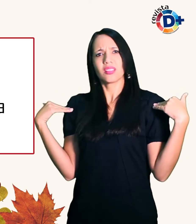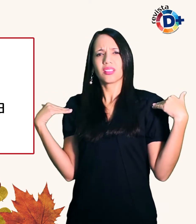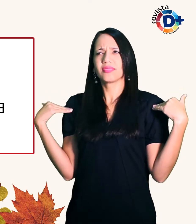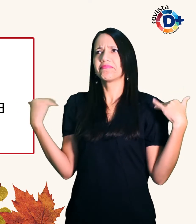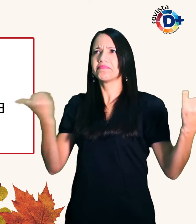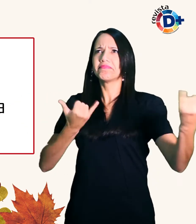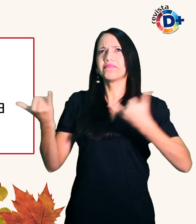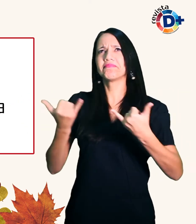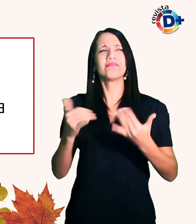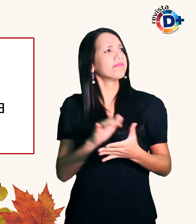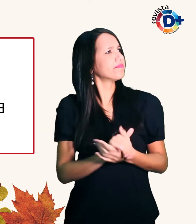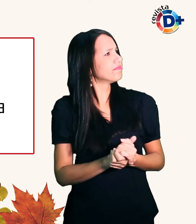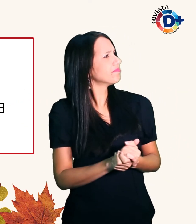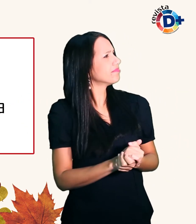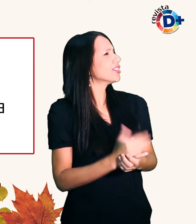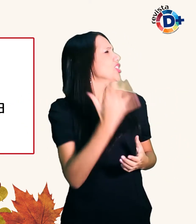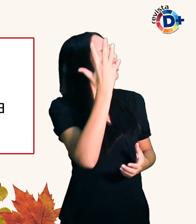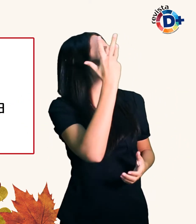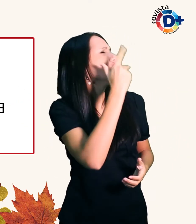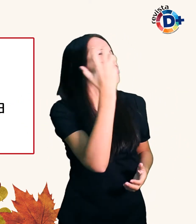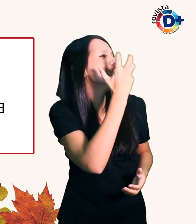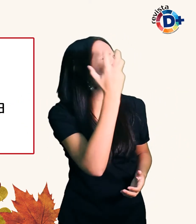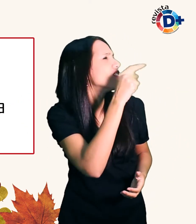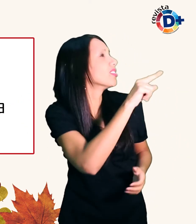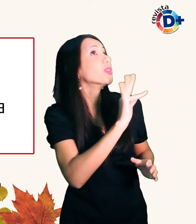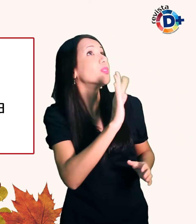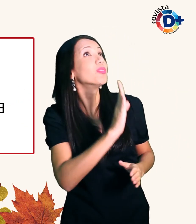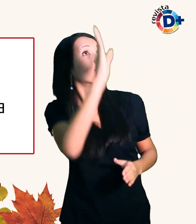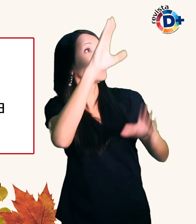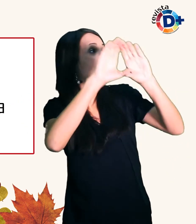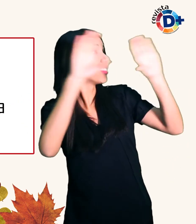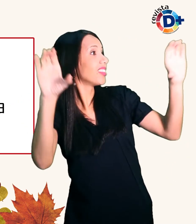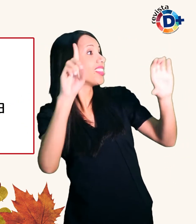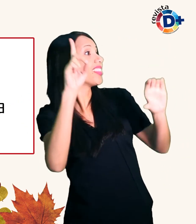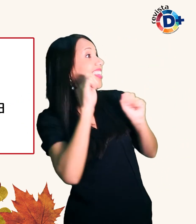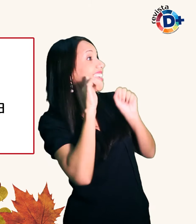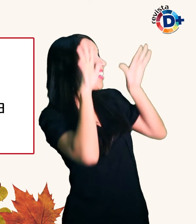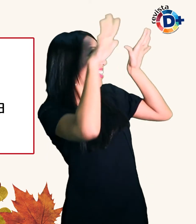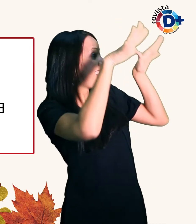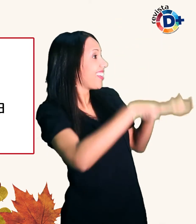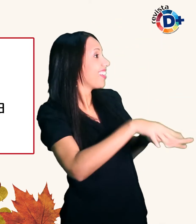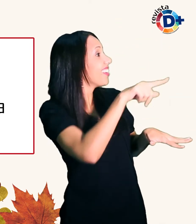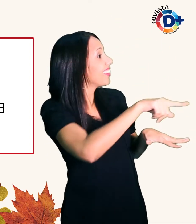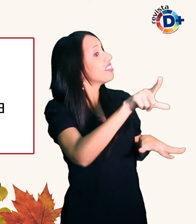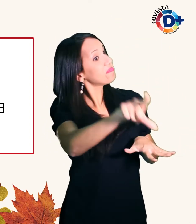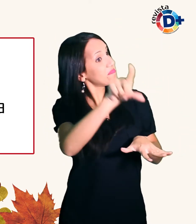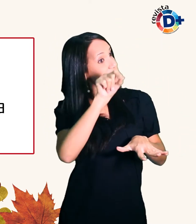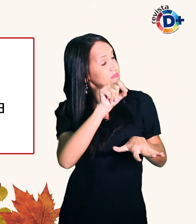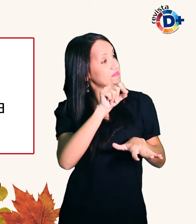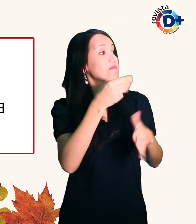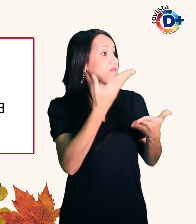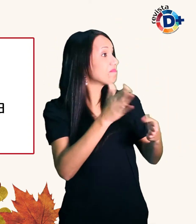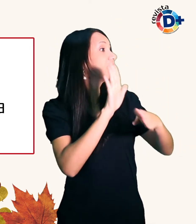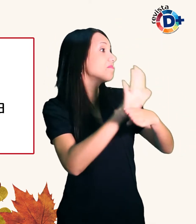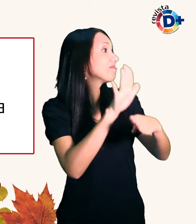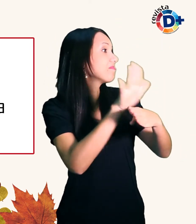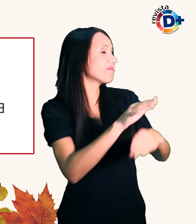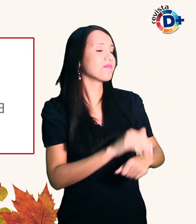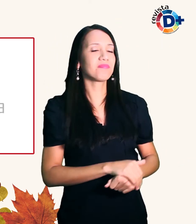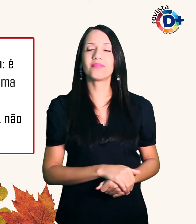Bobagem Deus vai abençoar Deus por isso que você está fazendo por ele E eu sempre respondo